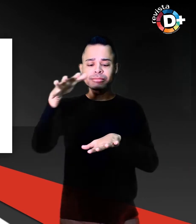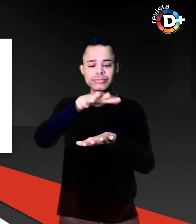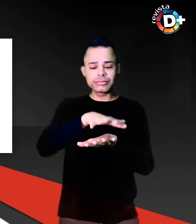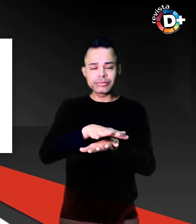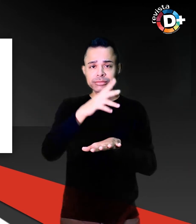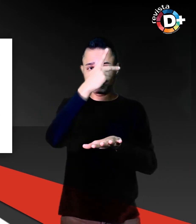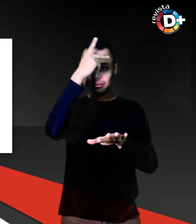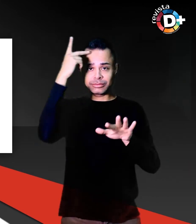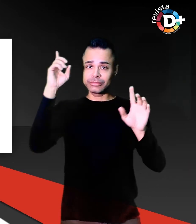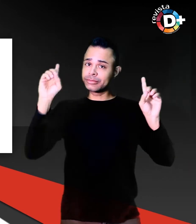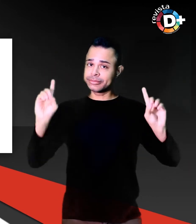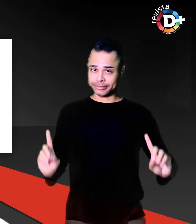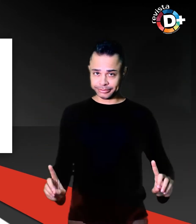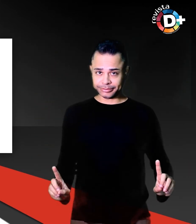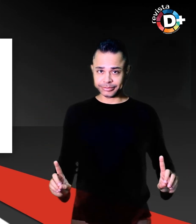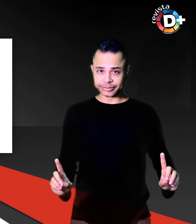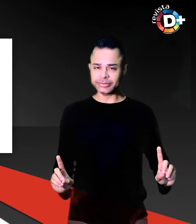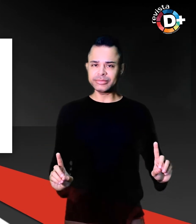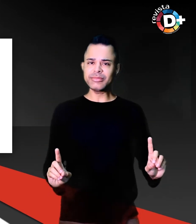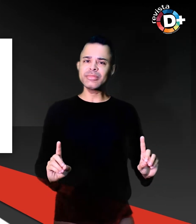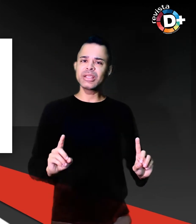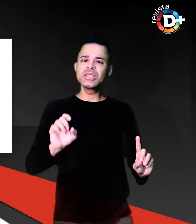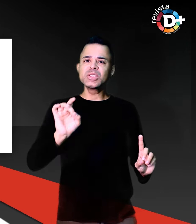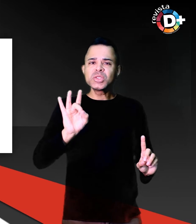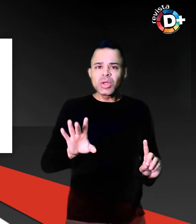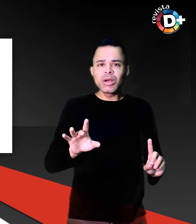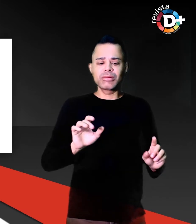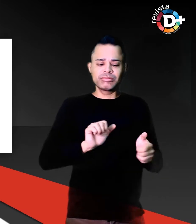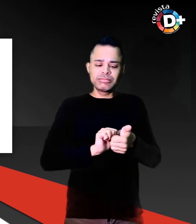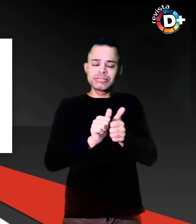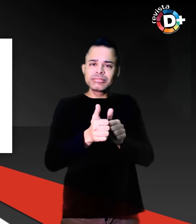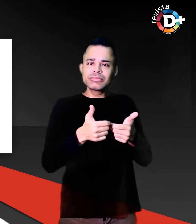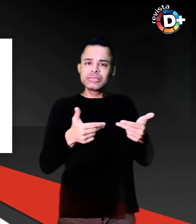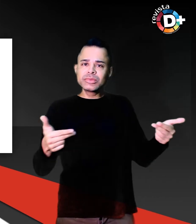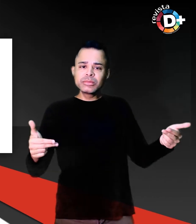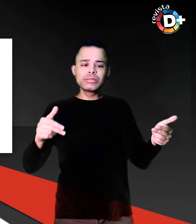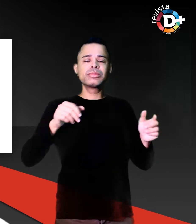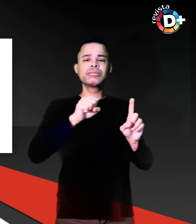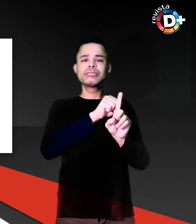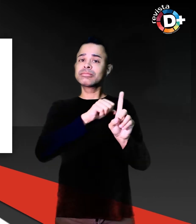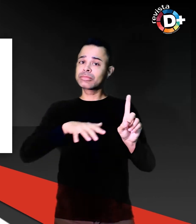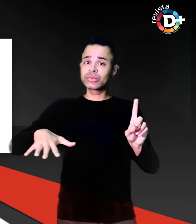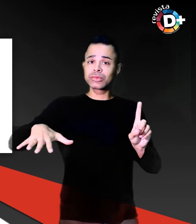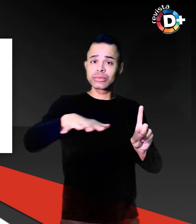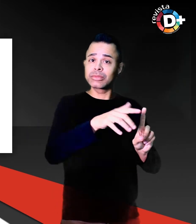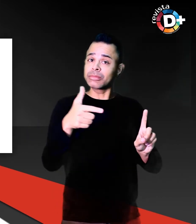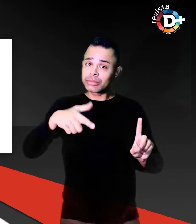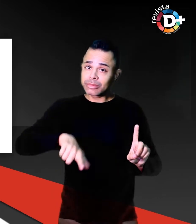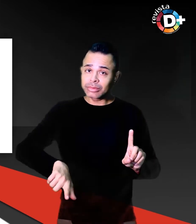somente no esporte, mas na sociedade em geral. Conheça um pouco sobre alguns protagonistas do longa.